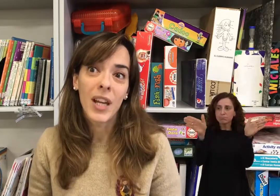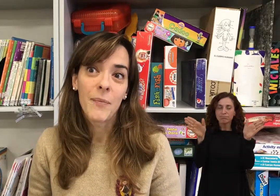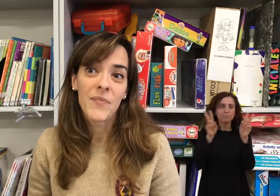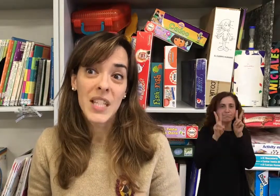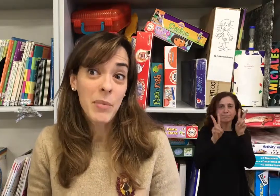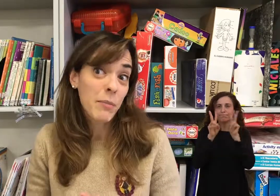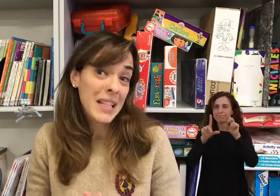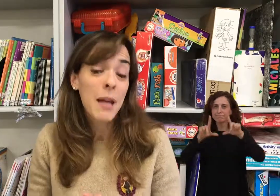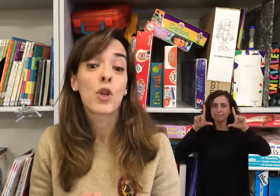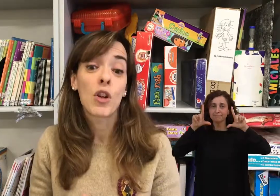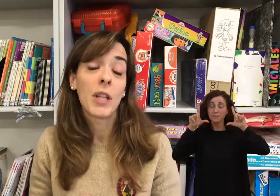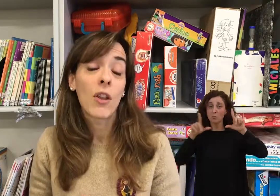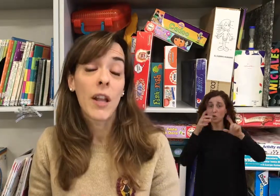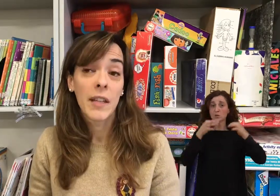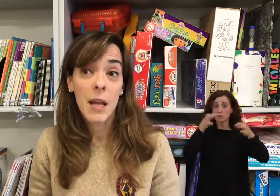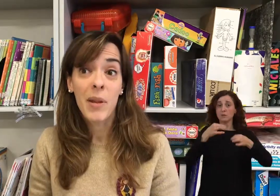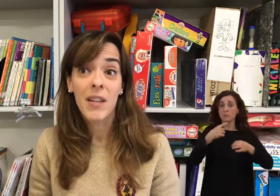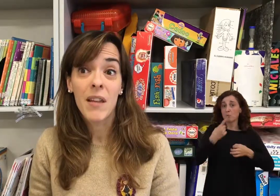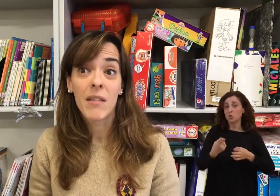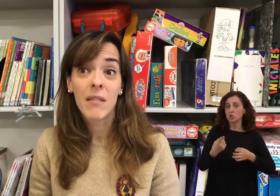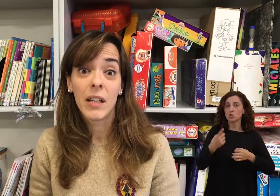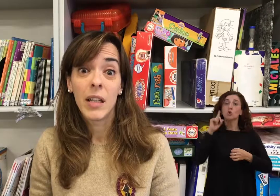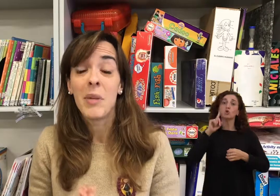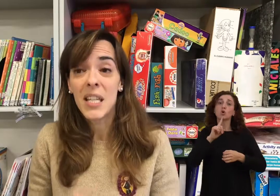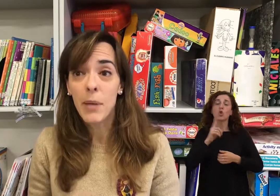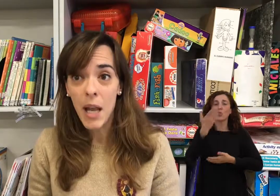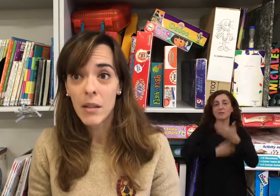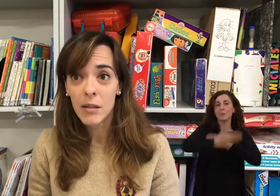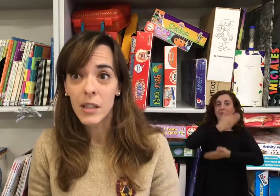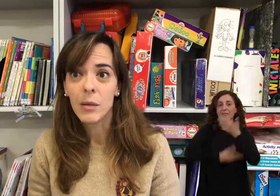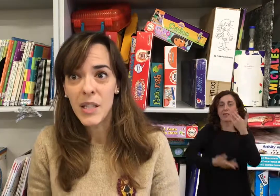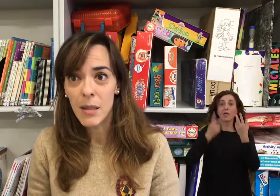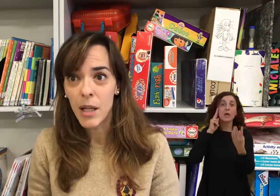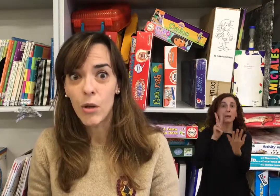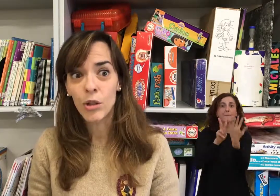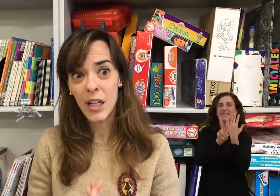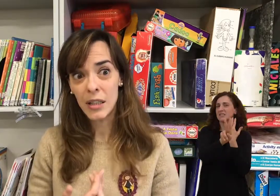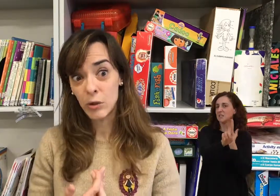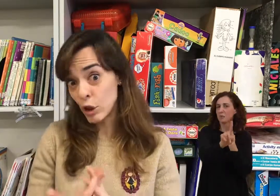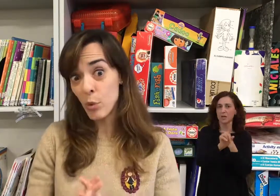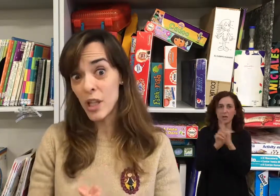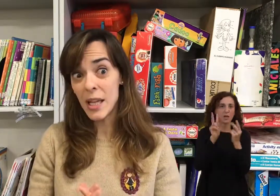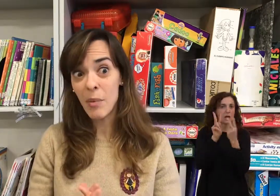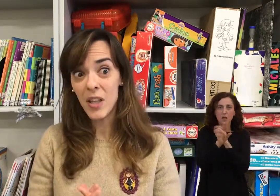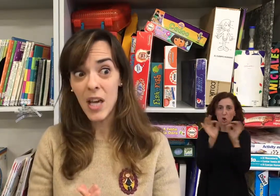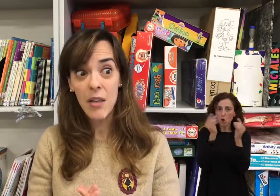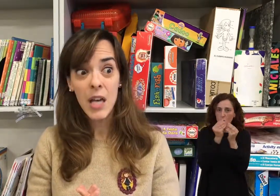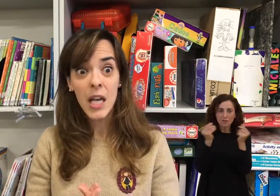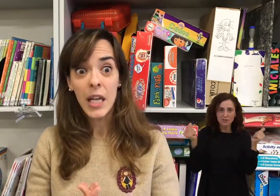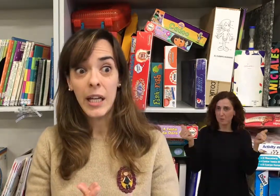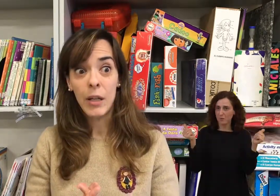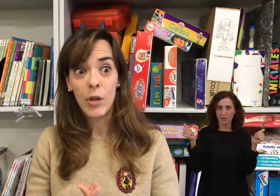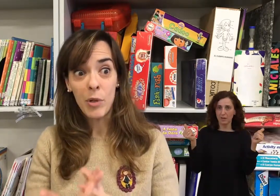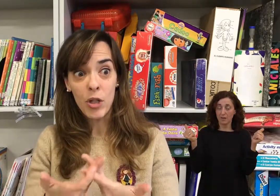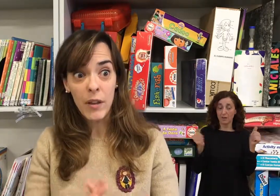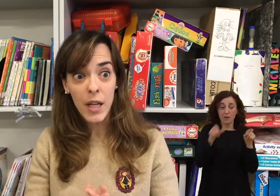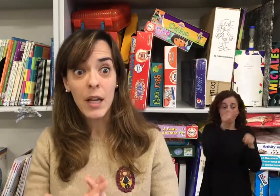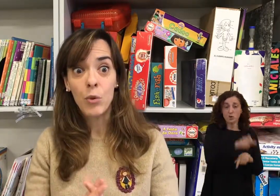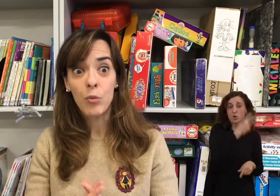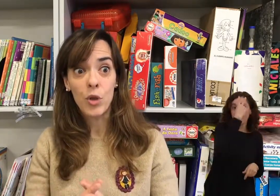siempre la hemos denominado la discapacidad invisible, invisible, otro tipo de discapacidad, una persona ciega, bueno, pues